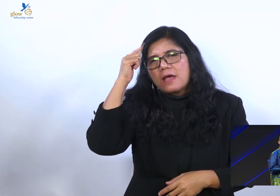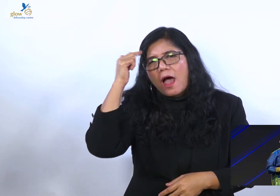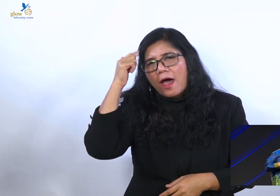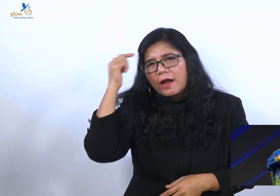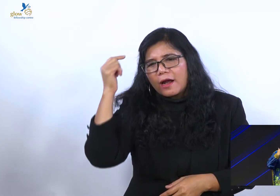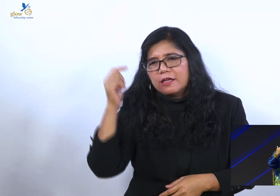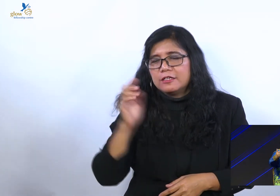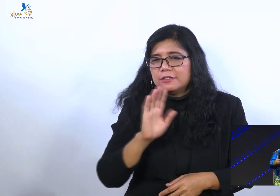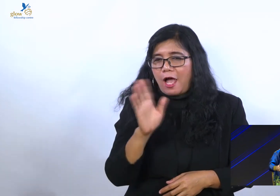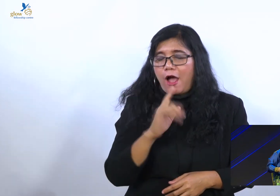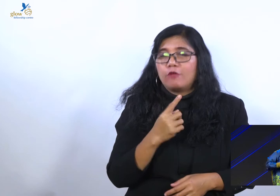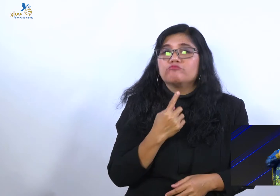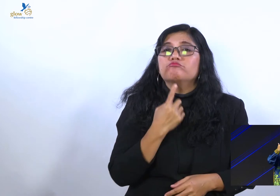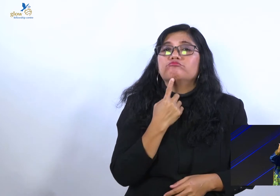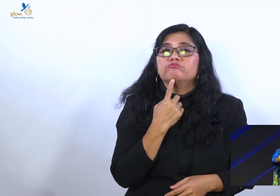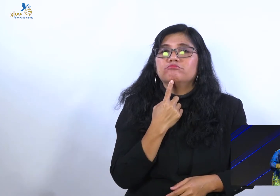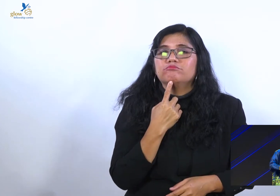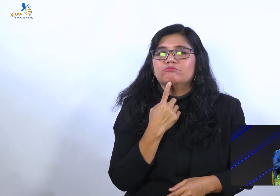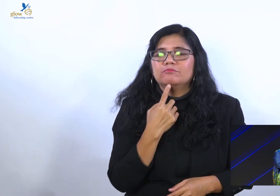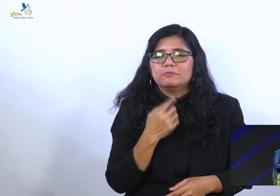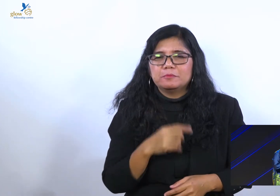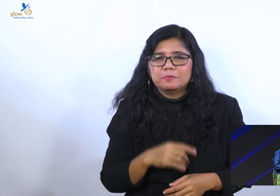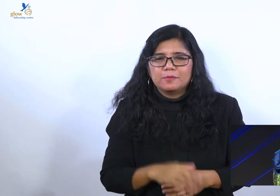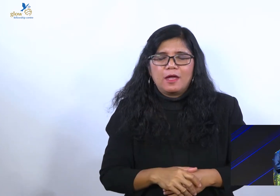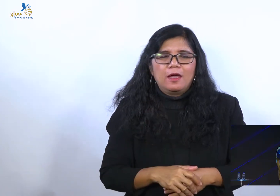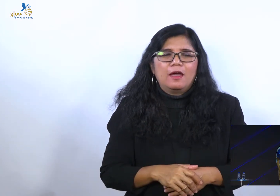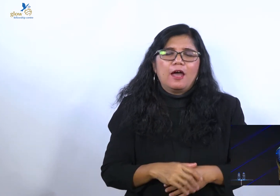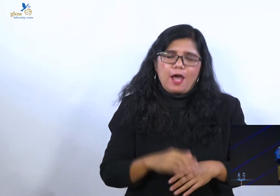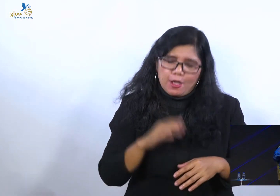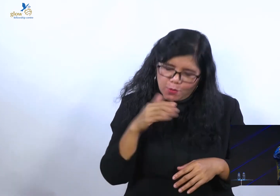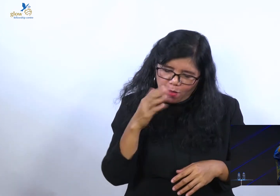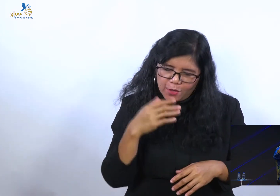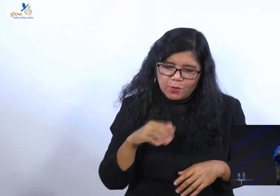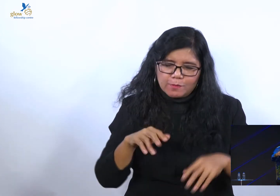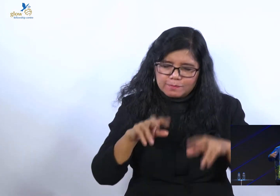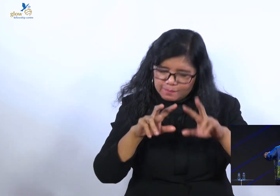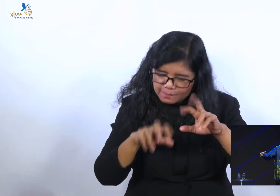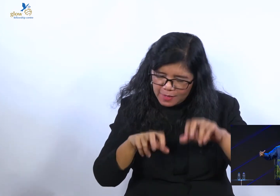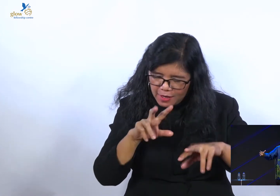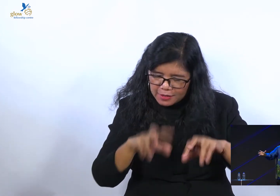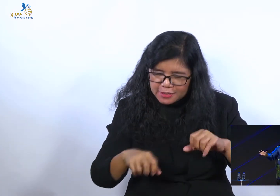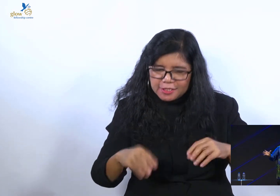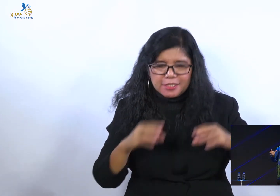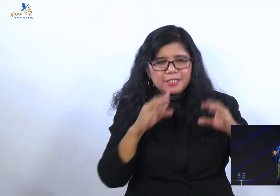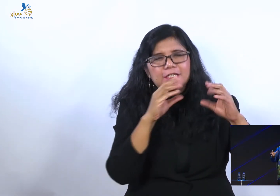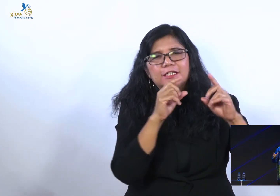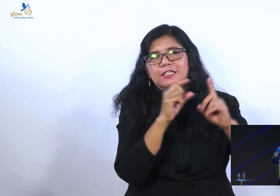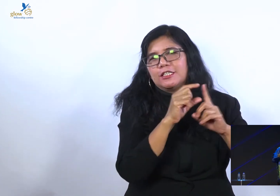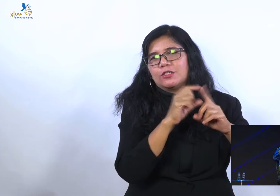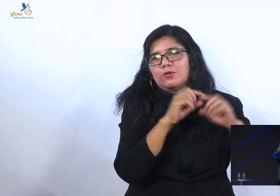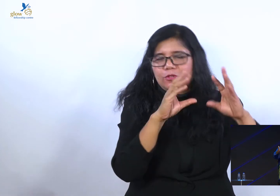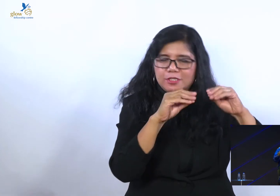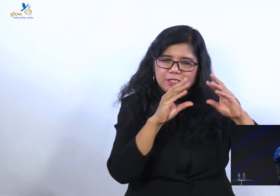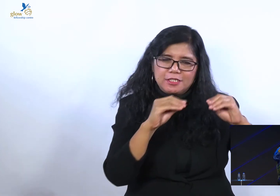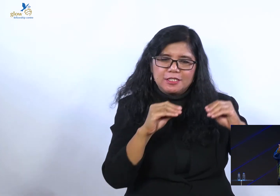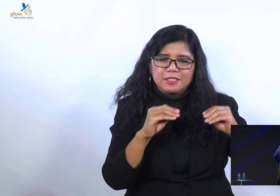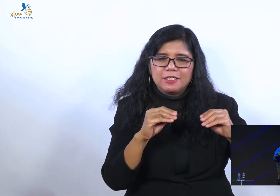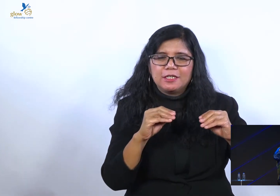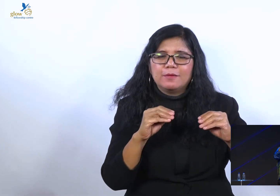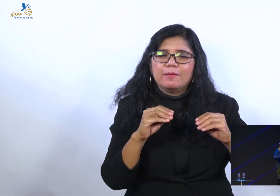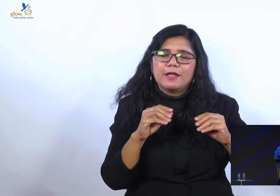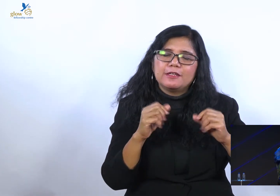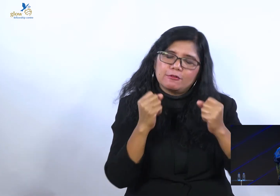Jelas. Tapi sesama orang yang masih belajar. Ayo mari kita menggali sama-sama. Kita diskusi. Hamba-hamba Tuhan banyak duduk. Banyak